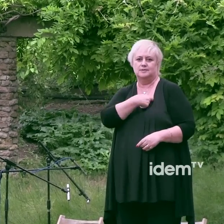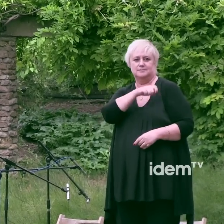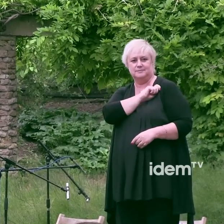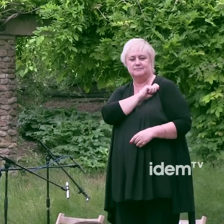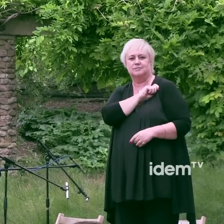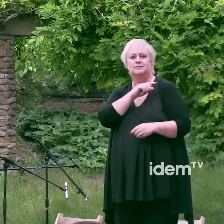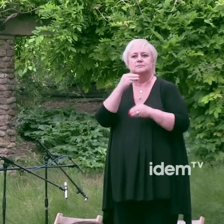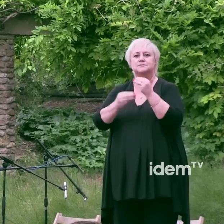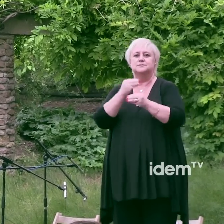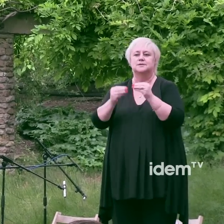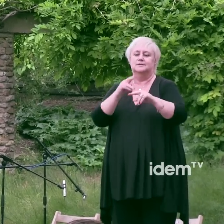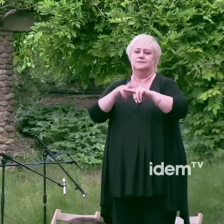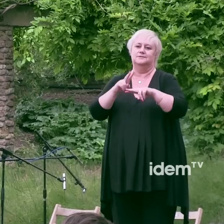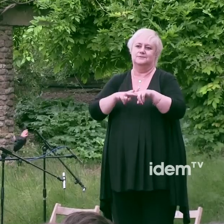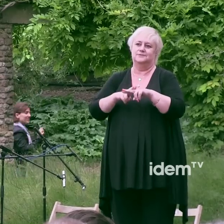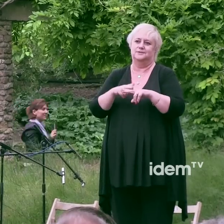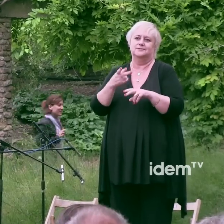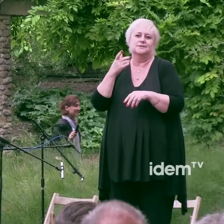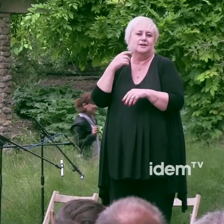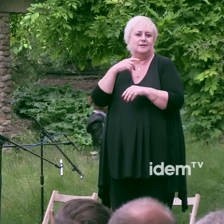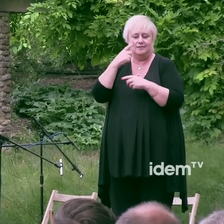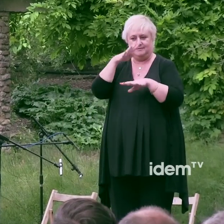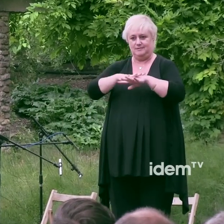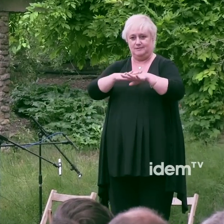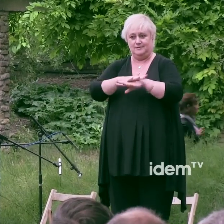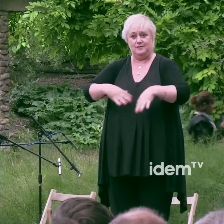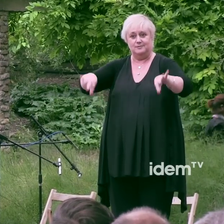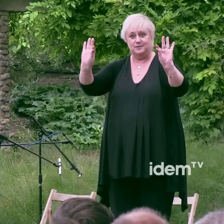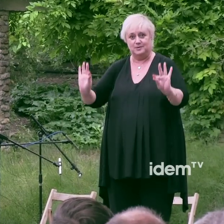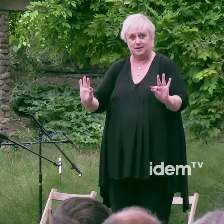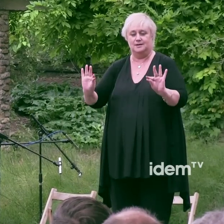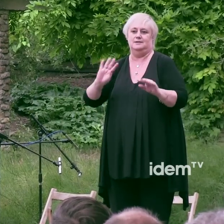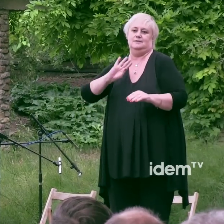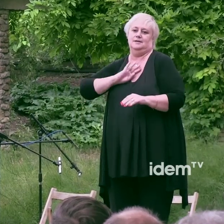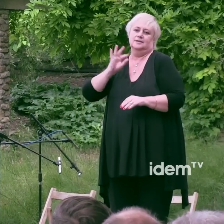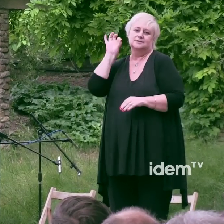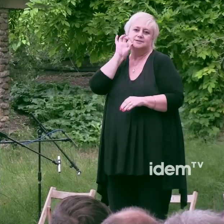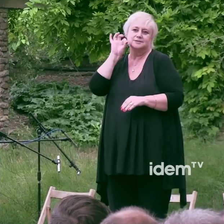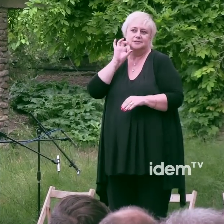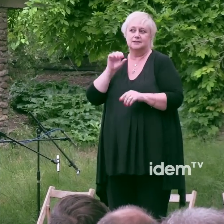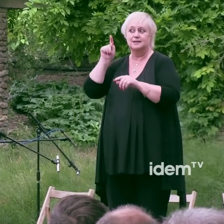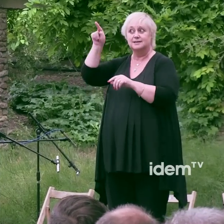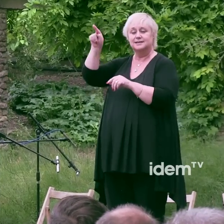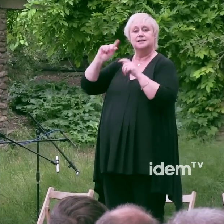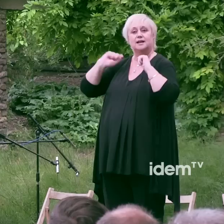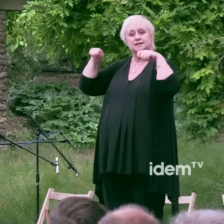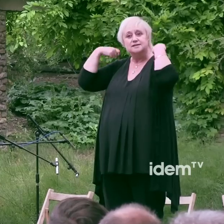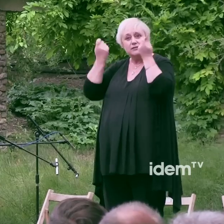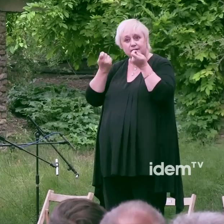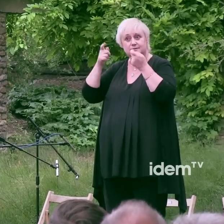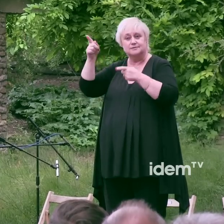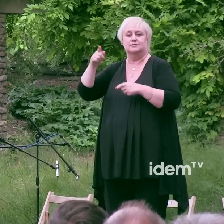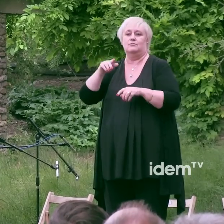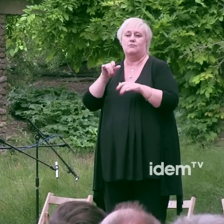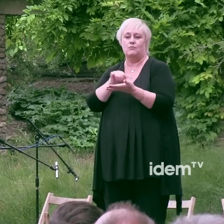commemorava el Memorial de la Sida. Un memorial que activistes homosexuals de les ciutats de San Francisco i Nova York van iniciar l'any